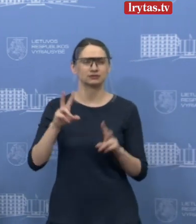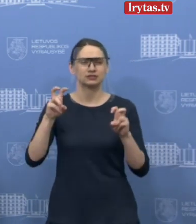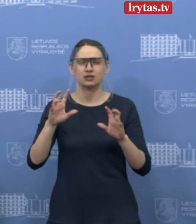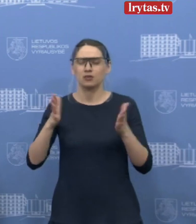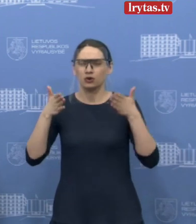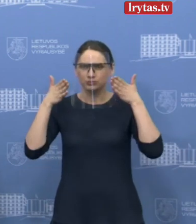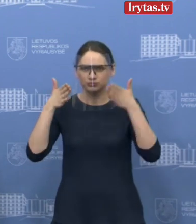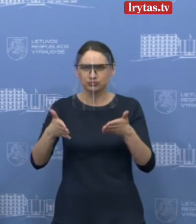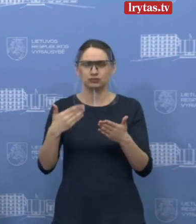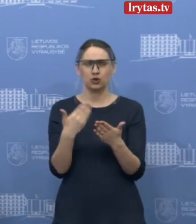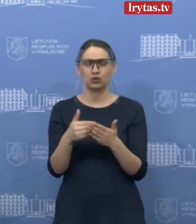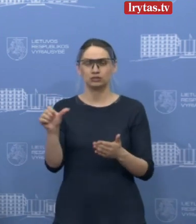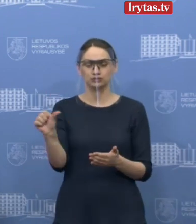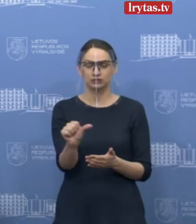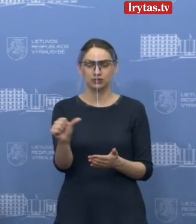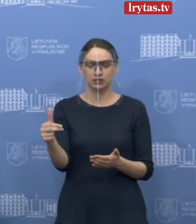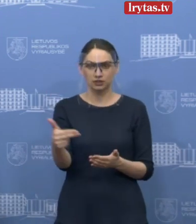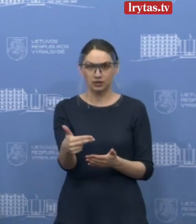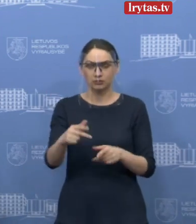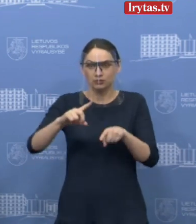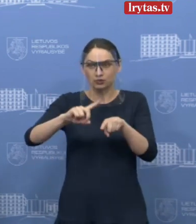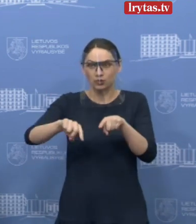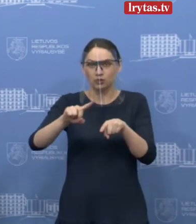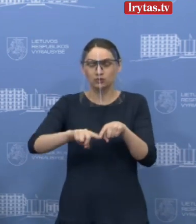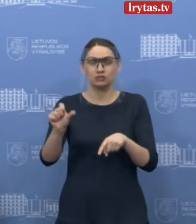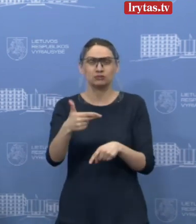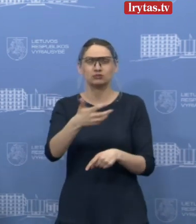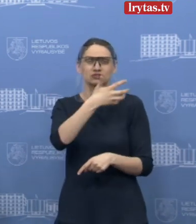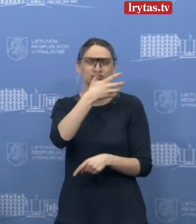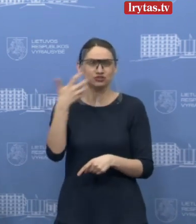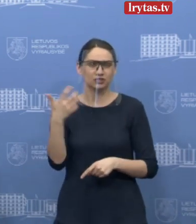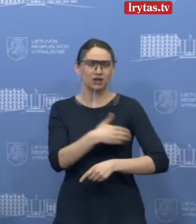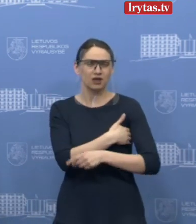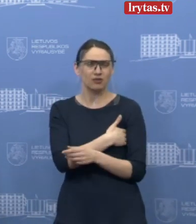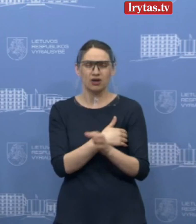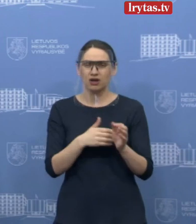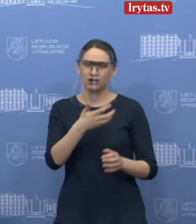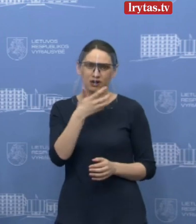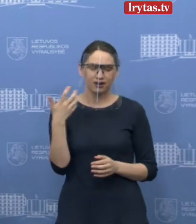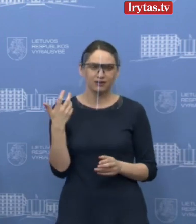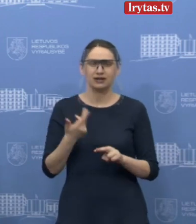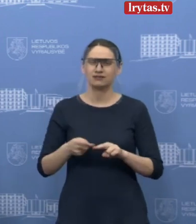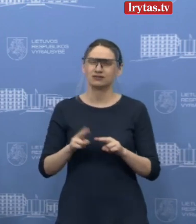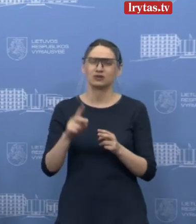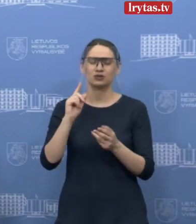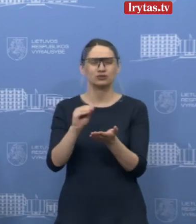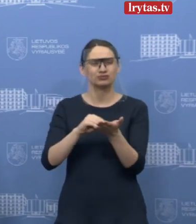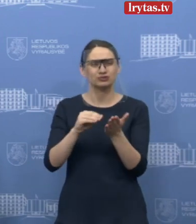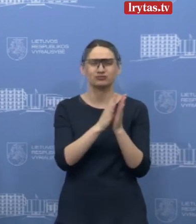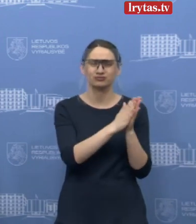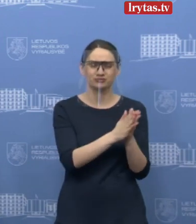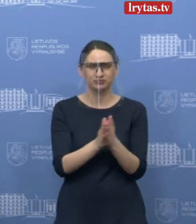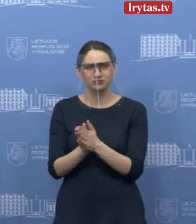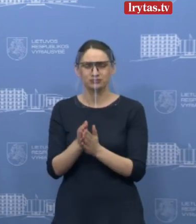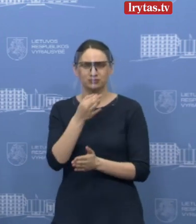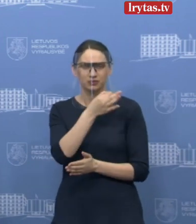artėja savaitgalis ir jis nusimato būti labai šiltas. Tai ir aš norėčiau dar kartą pakartoti, kad